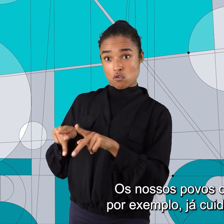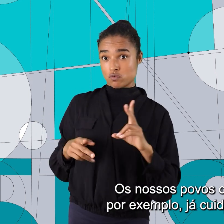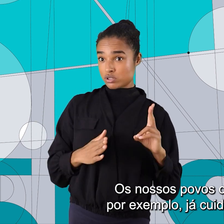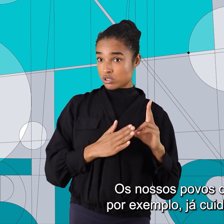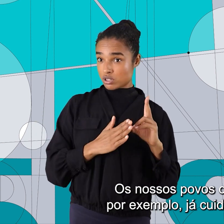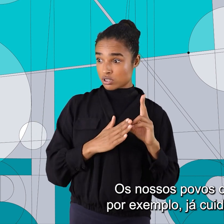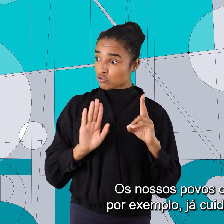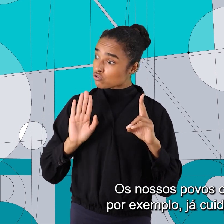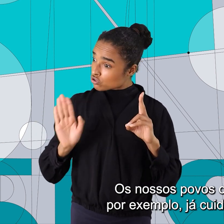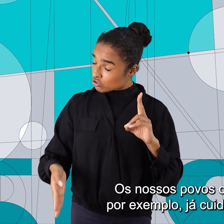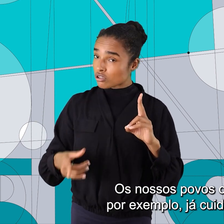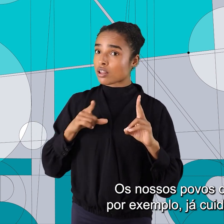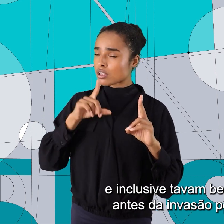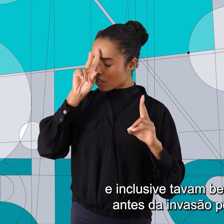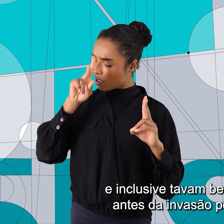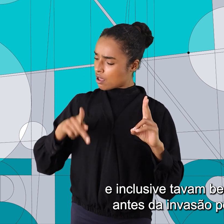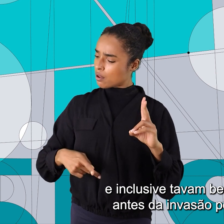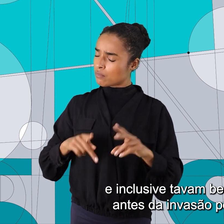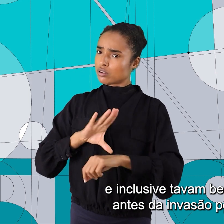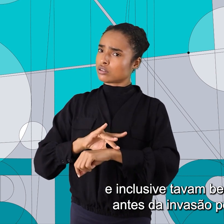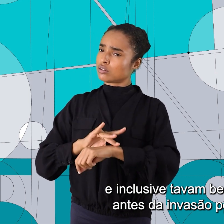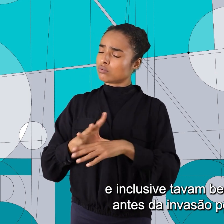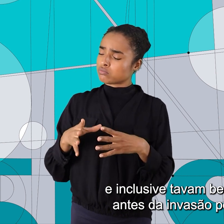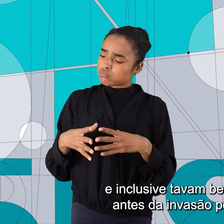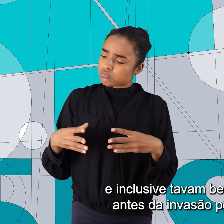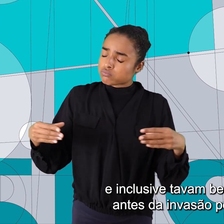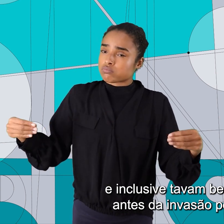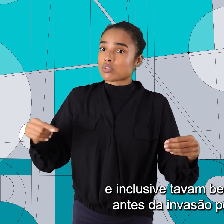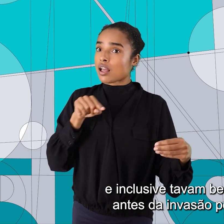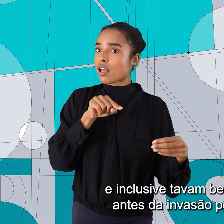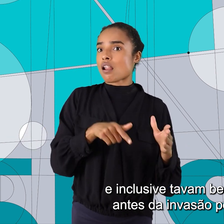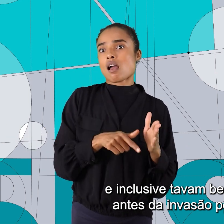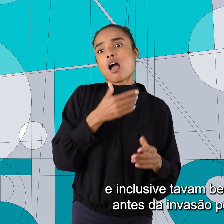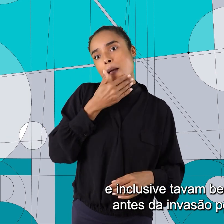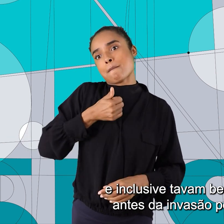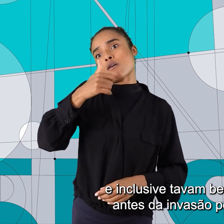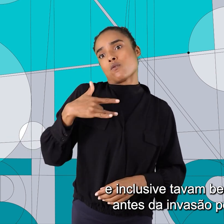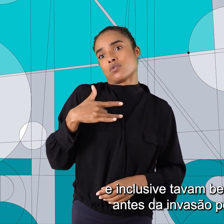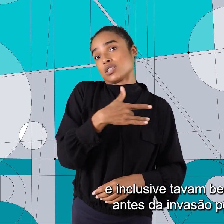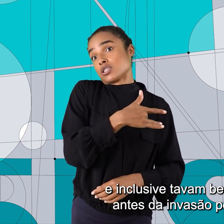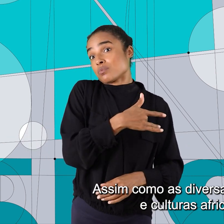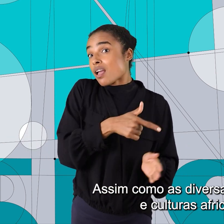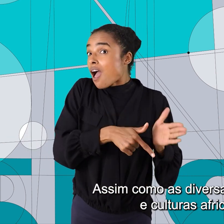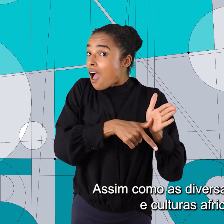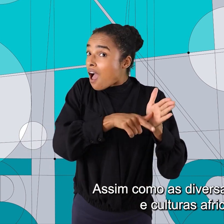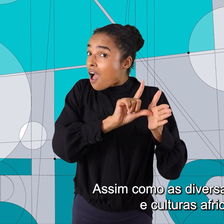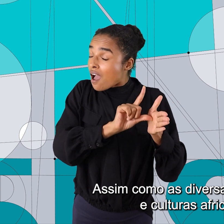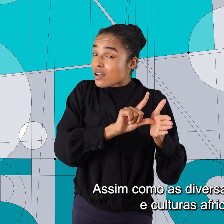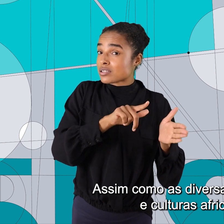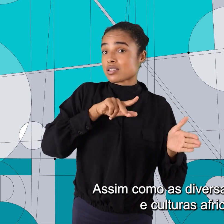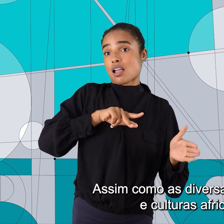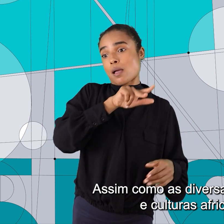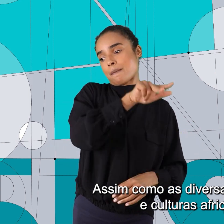por exemplo, já cuidavam de si. Inclusive, estavam bem melhores antes da invasão portuguesa. Assim como as